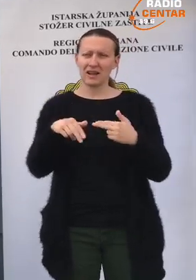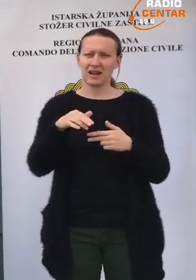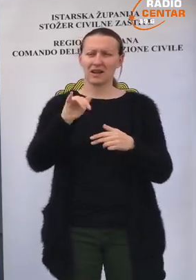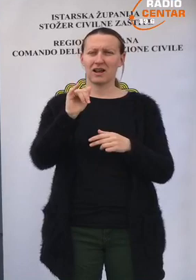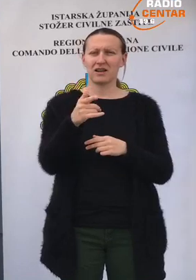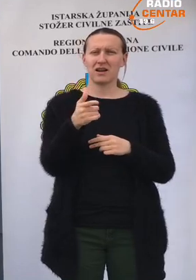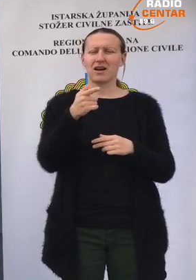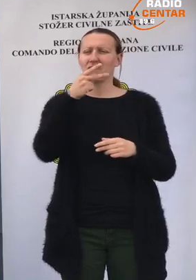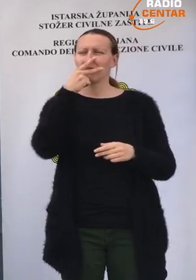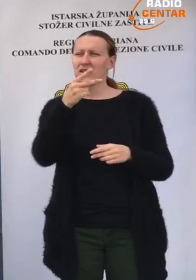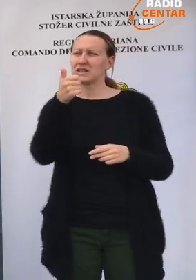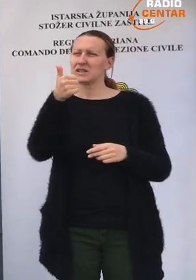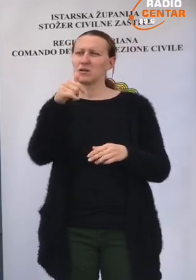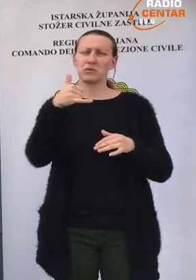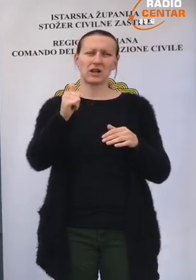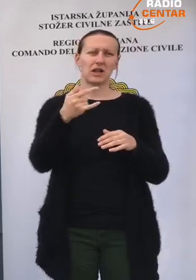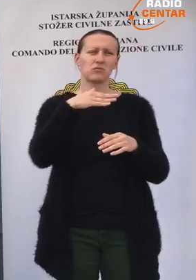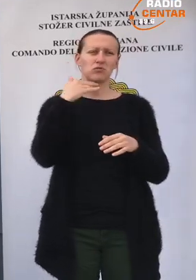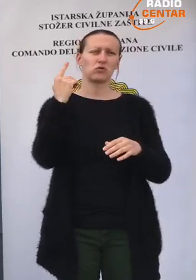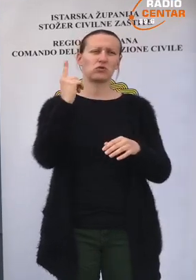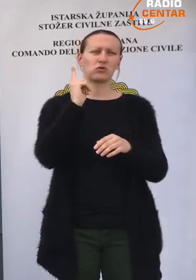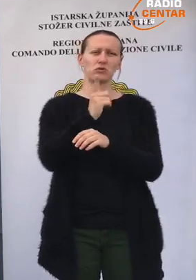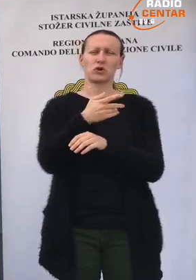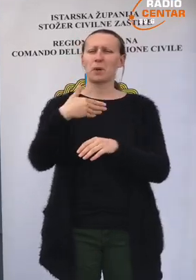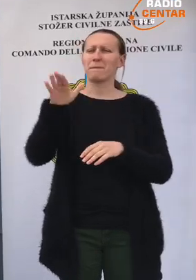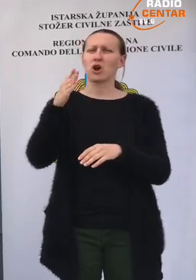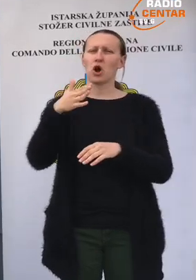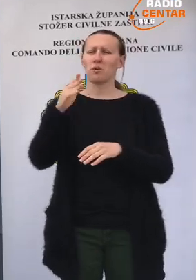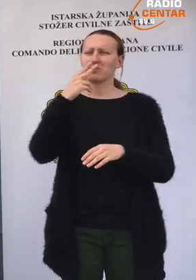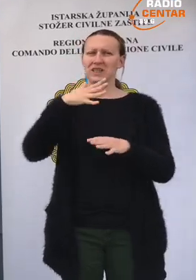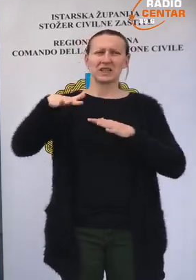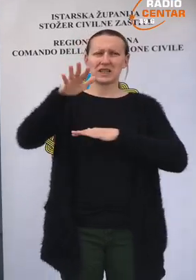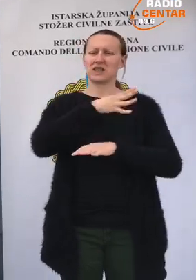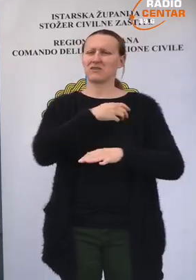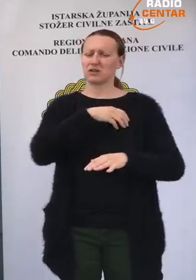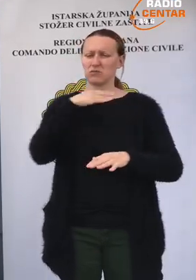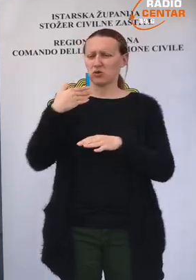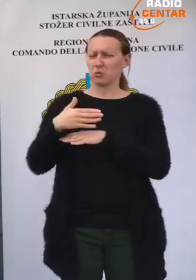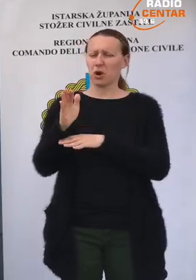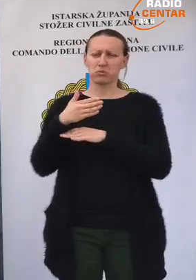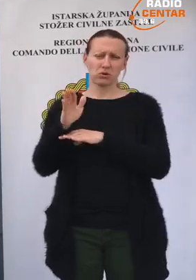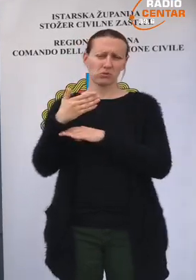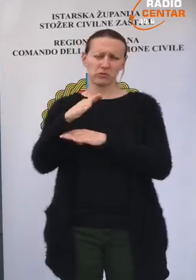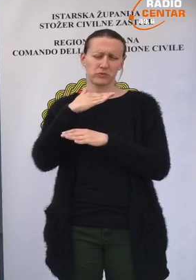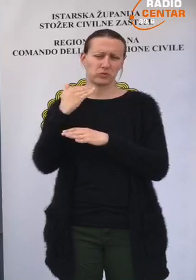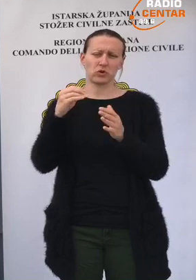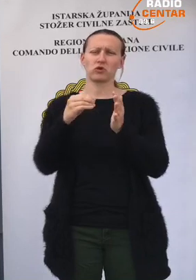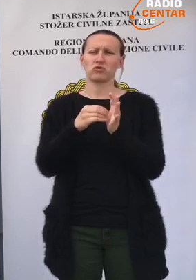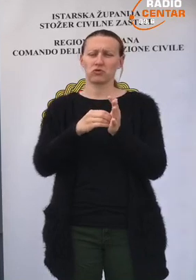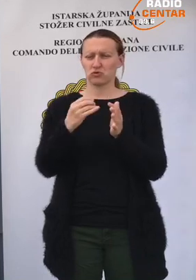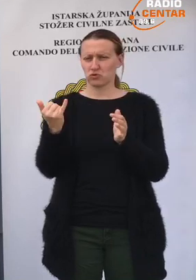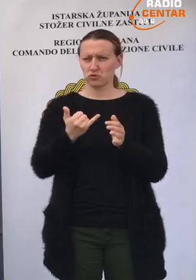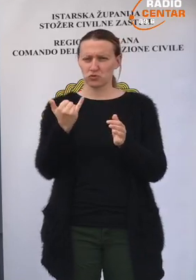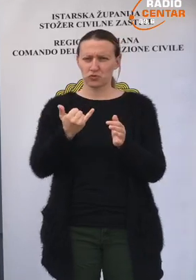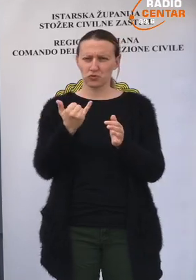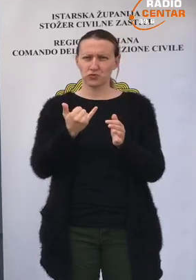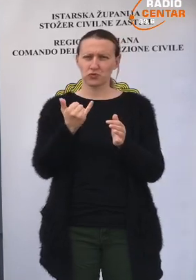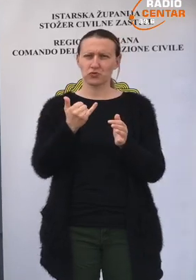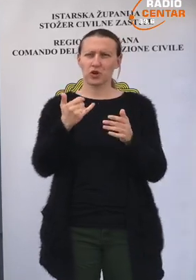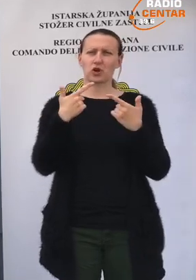obzirom da bi da i sami da je izdano jako puno propusnica na razini Hrvatske i da se još uvijek